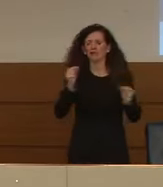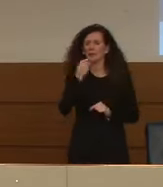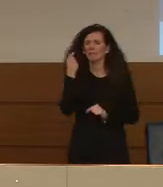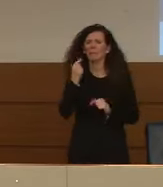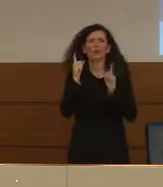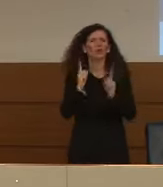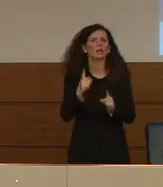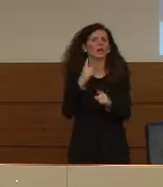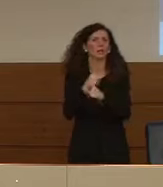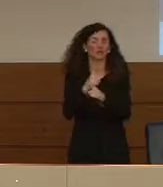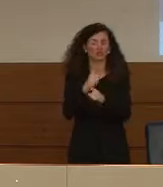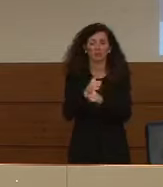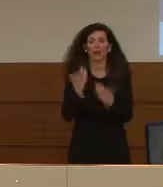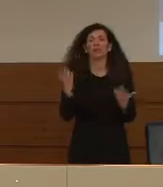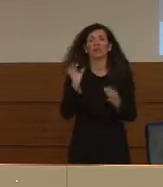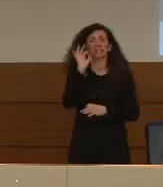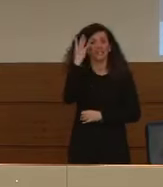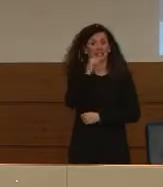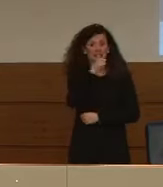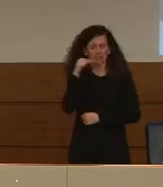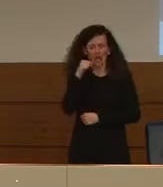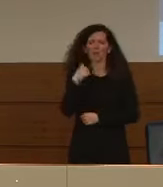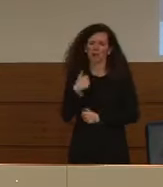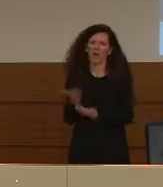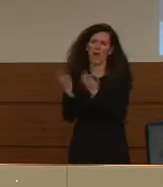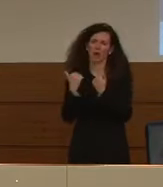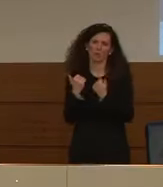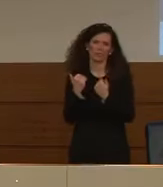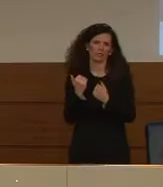qualora dovesse servire ne acquisteremo ancora degli altri.